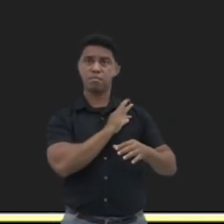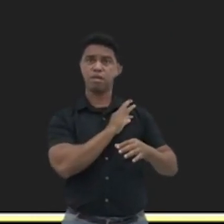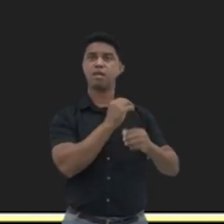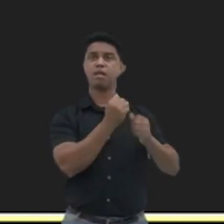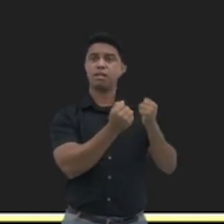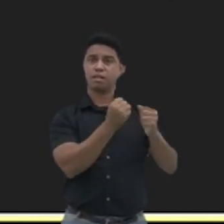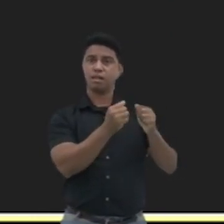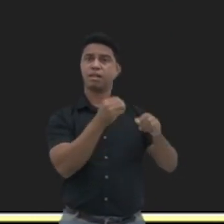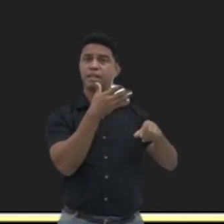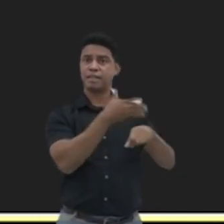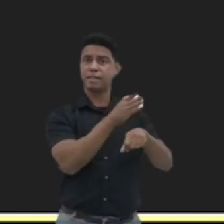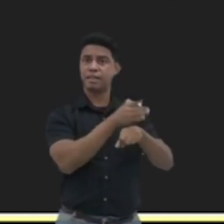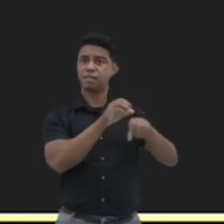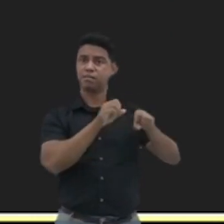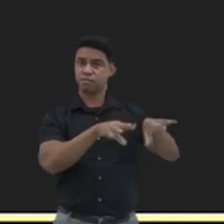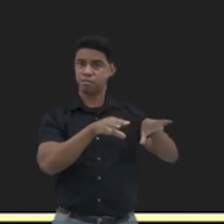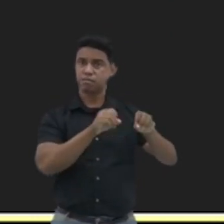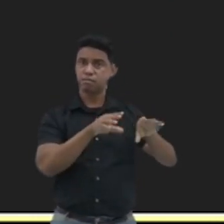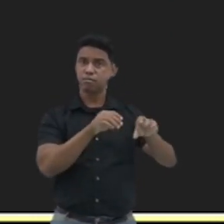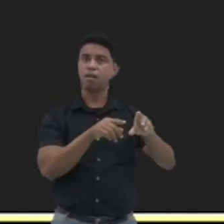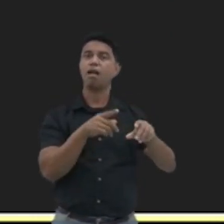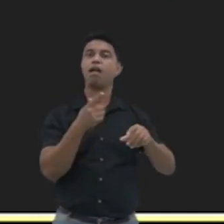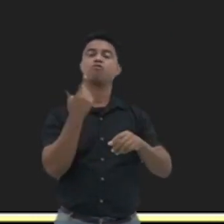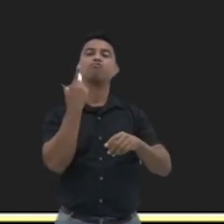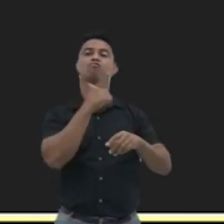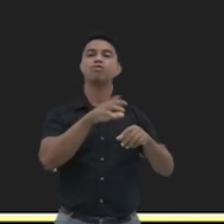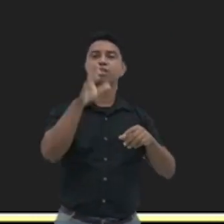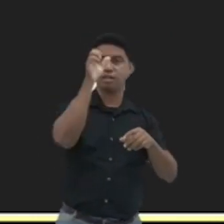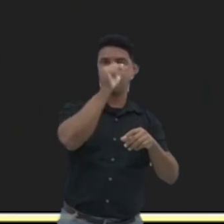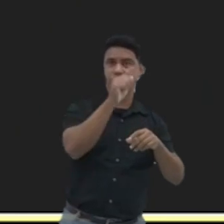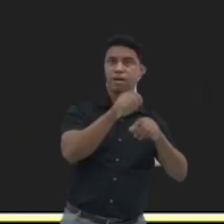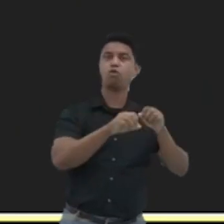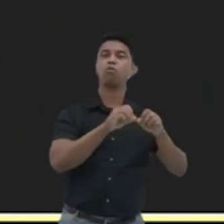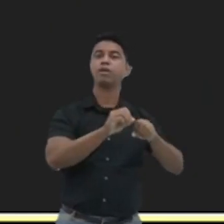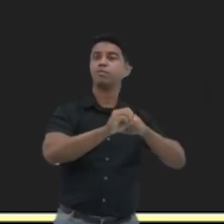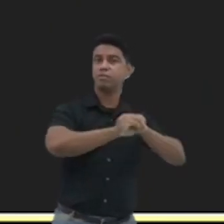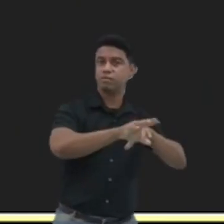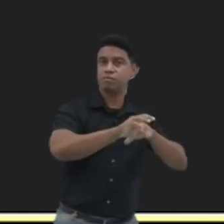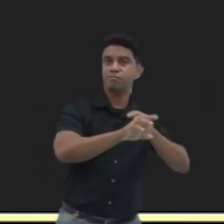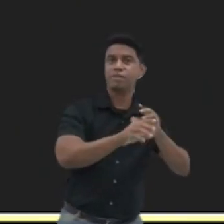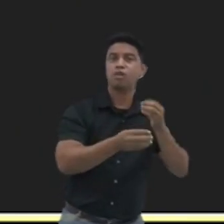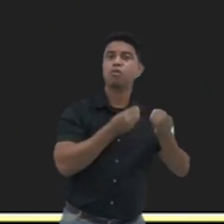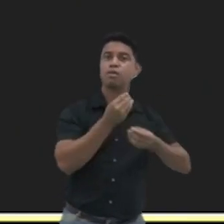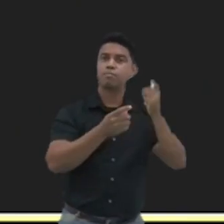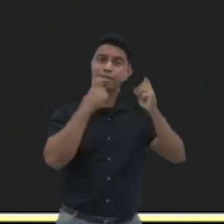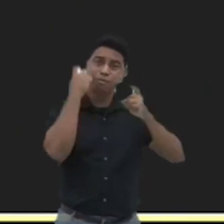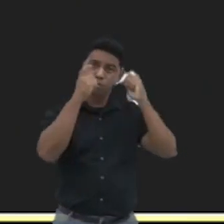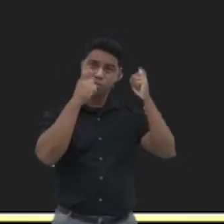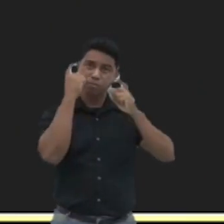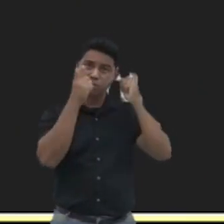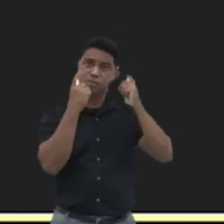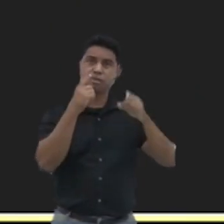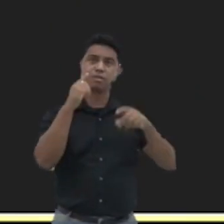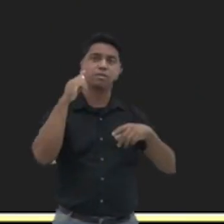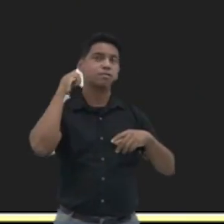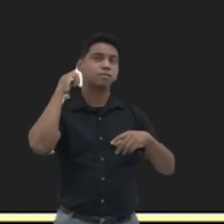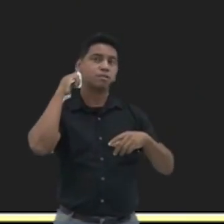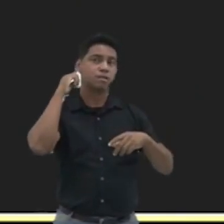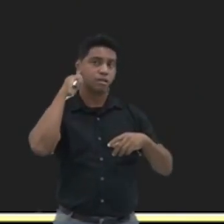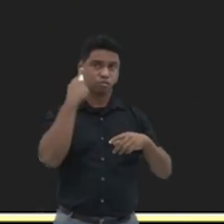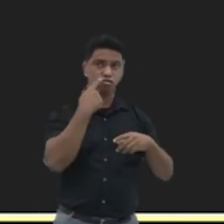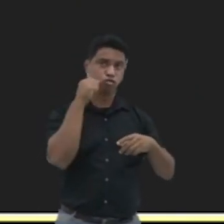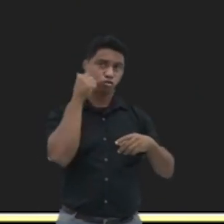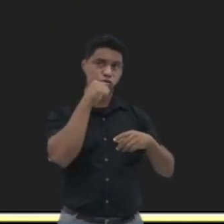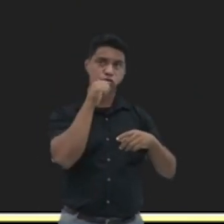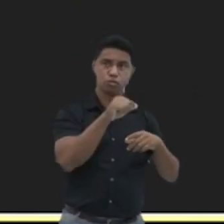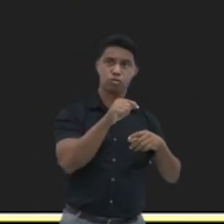instituição, para a nossa escola de polícia, essa preocupação. E agora, em setembro, vai ser lançado pela Polícia Civil